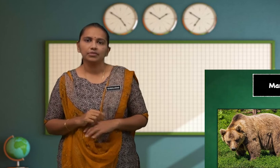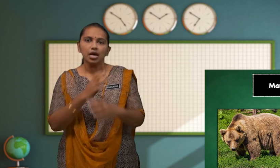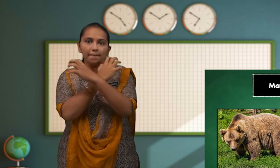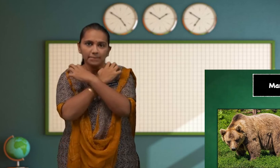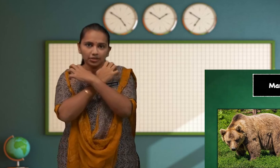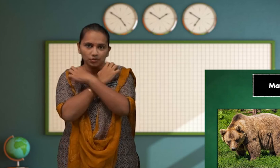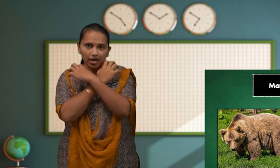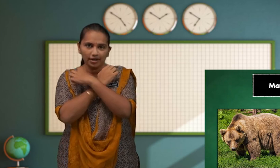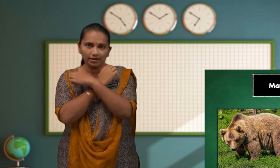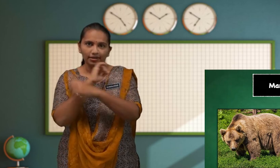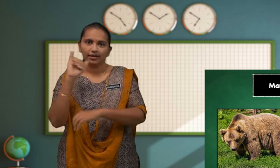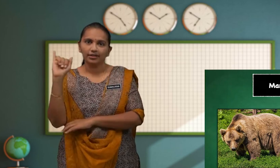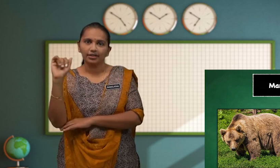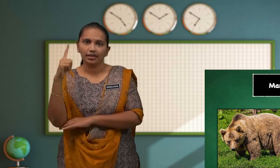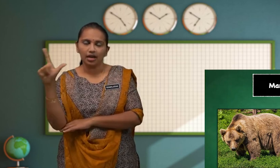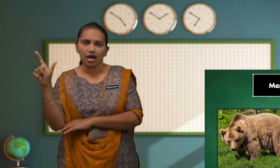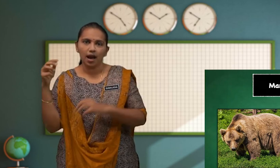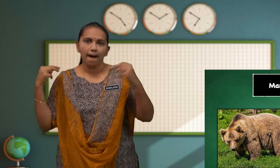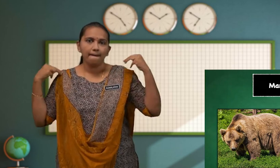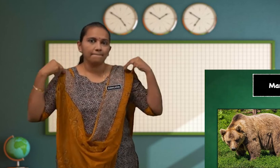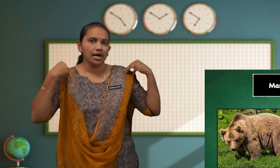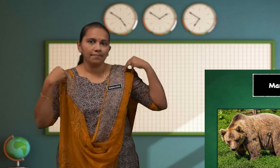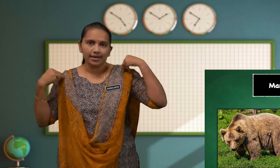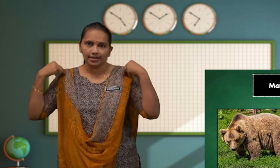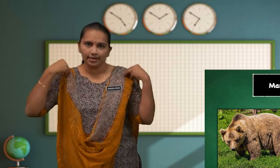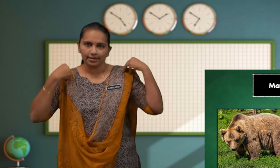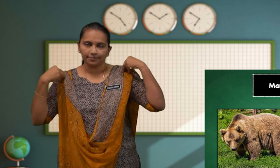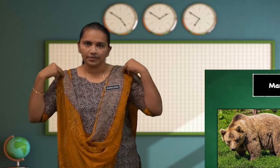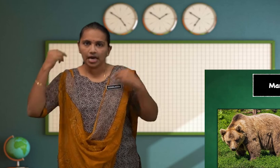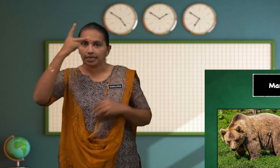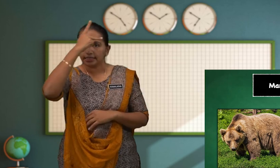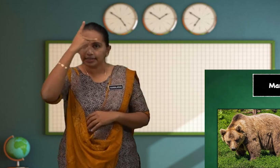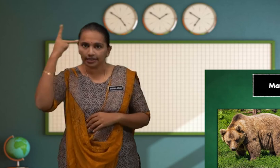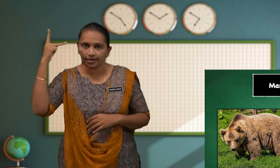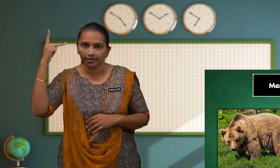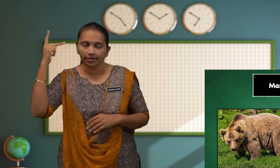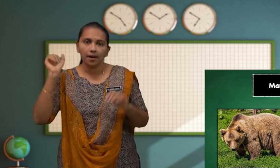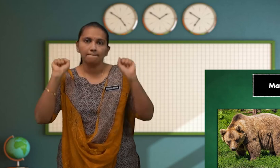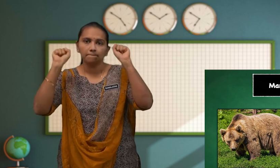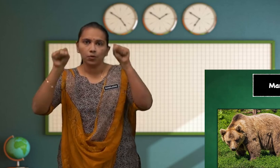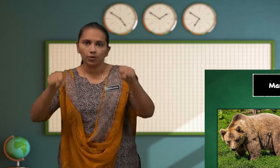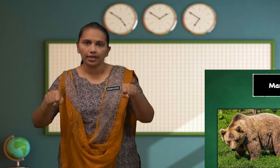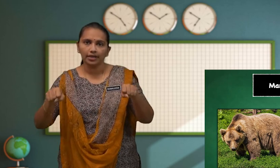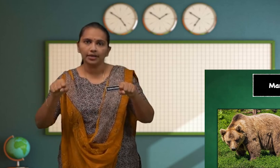Beruang Ialah Mamalia Kerana Boleh